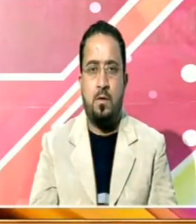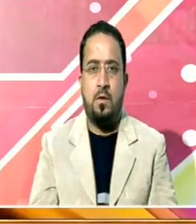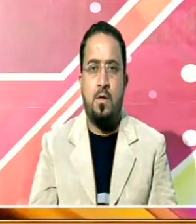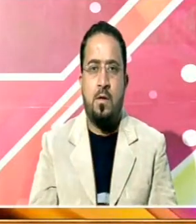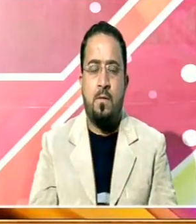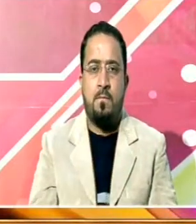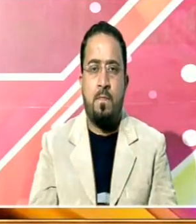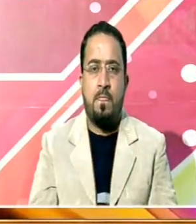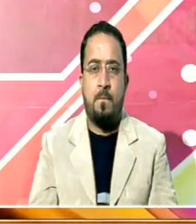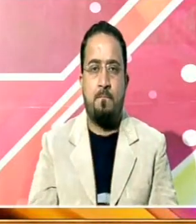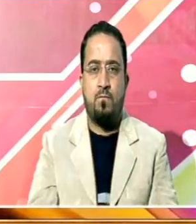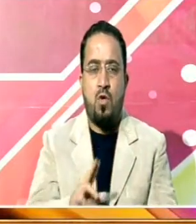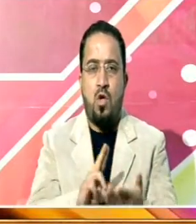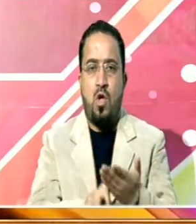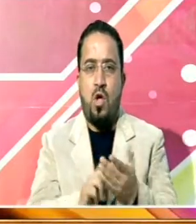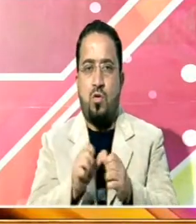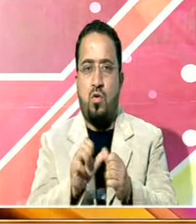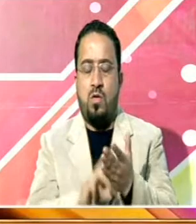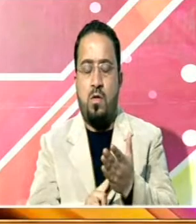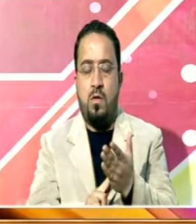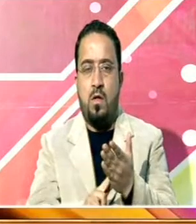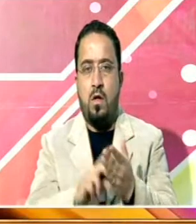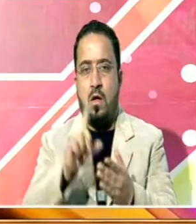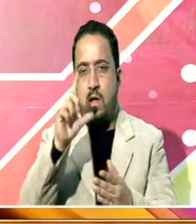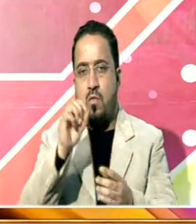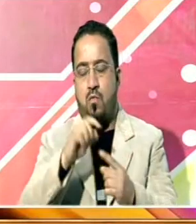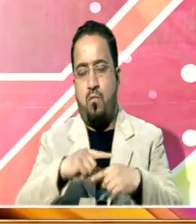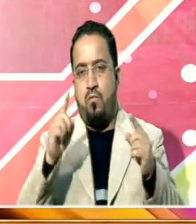اور مغربی سردوں کی طرف جائے